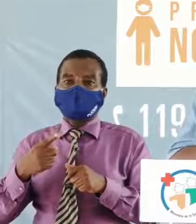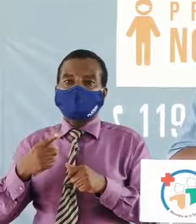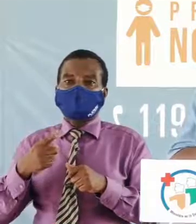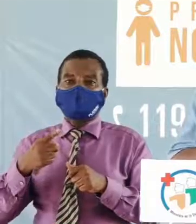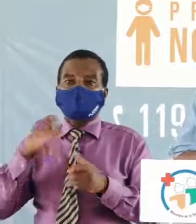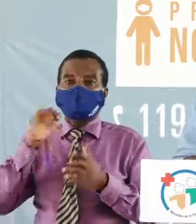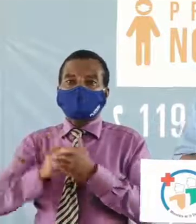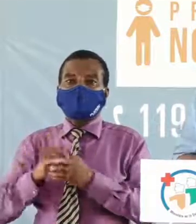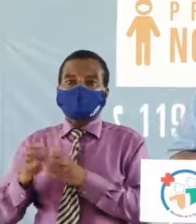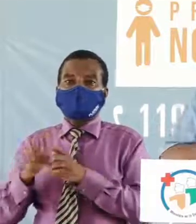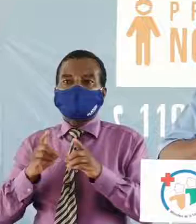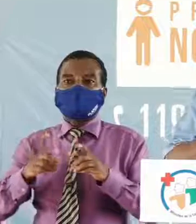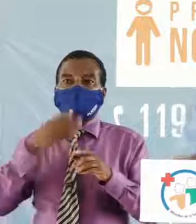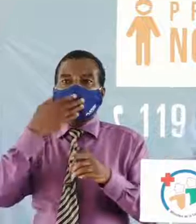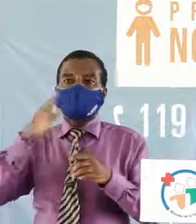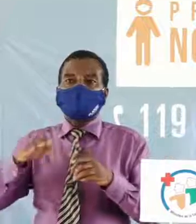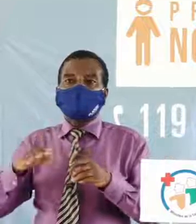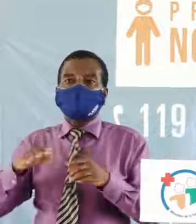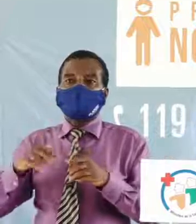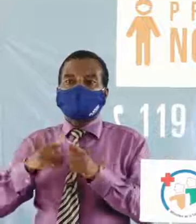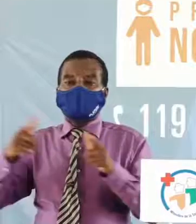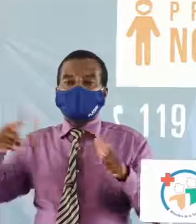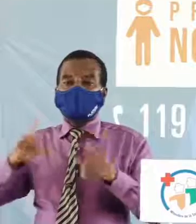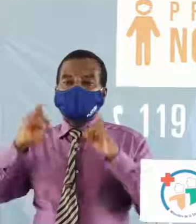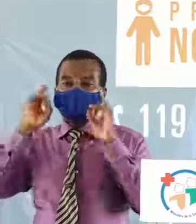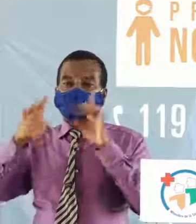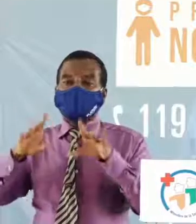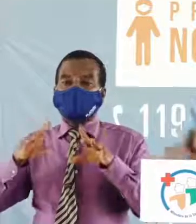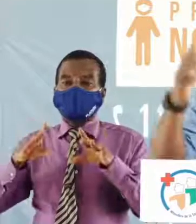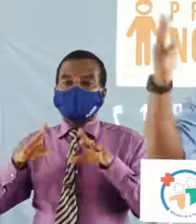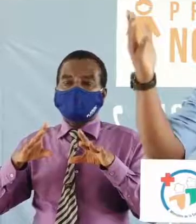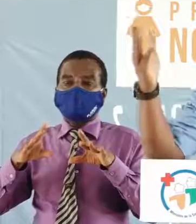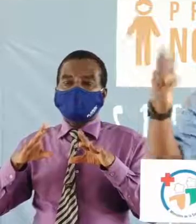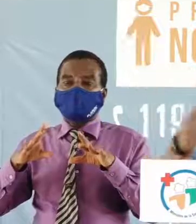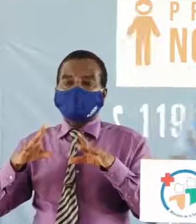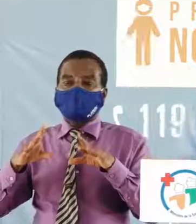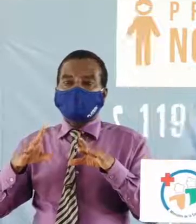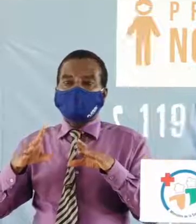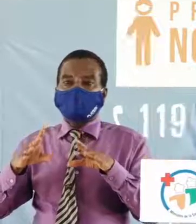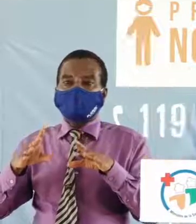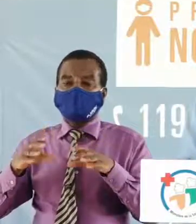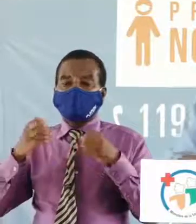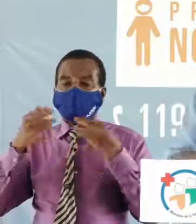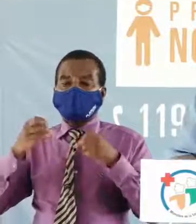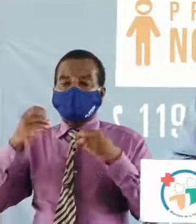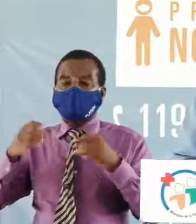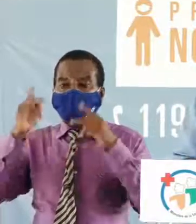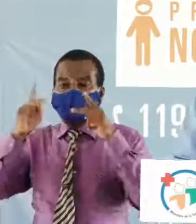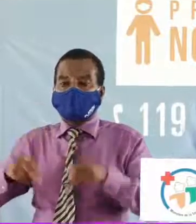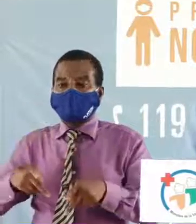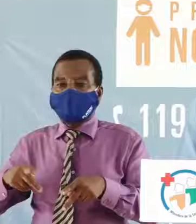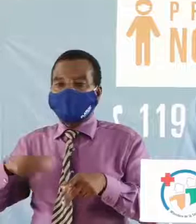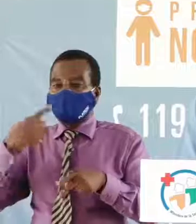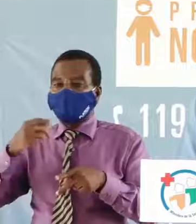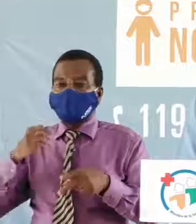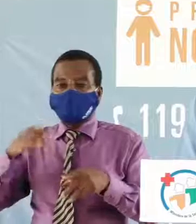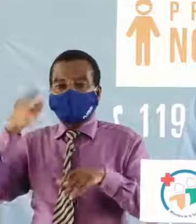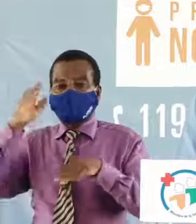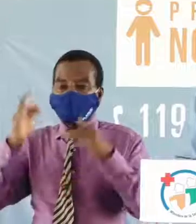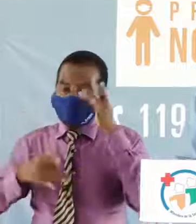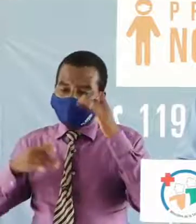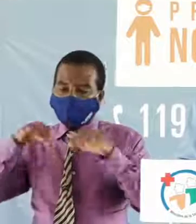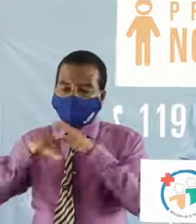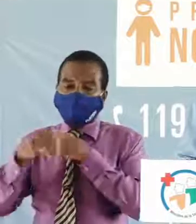cette mise en mal qui est lourde de conséquences en atteste les nombreux cas qui sont dépistés à l'intérieur du pays